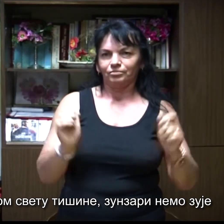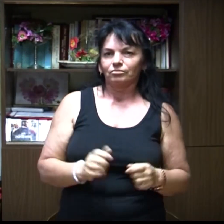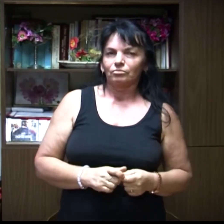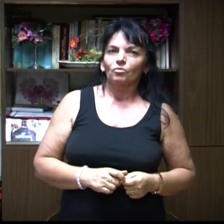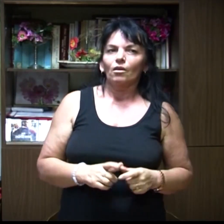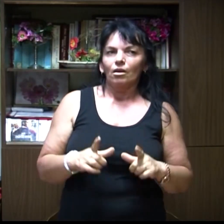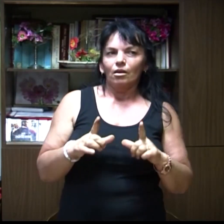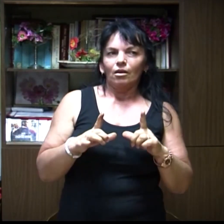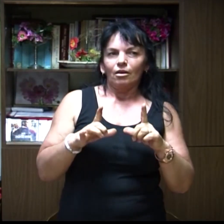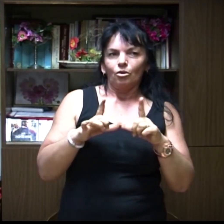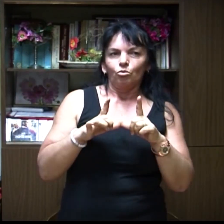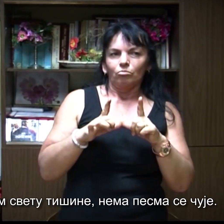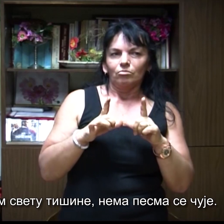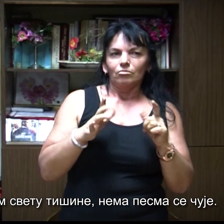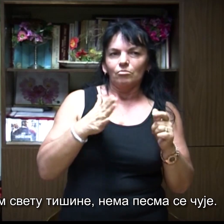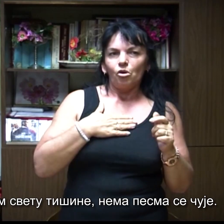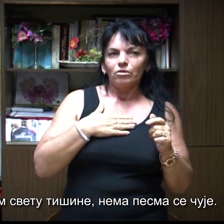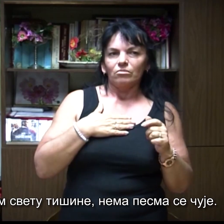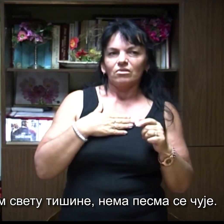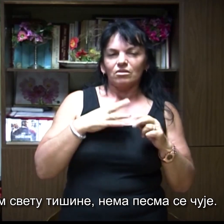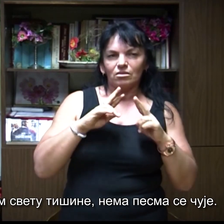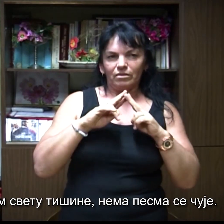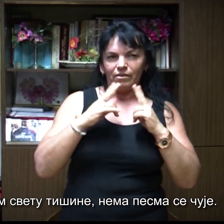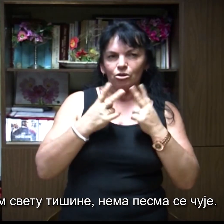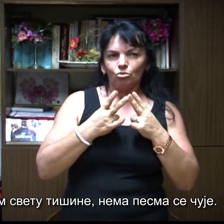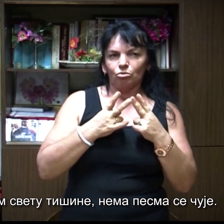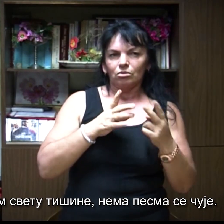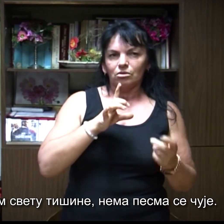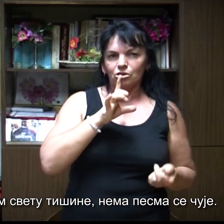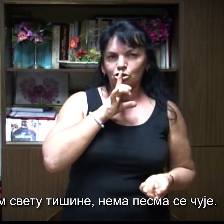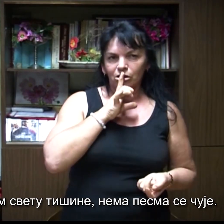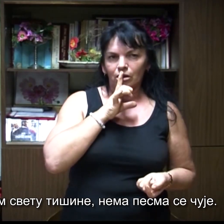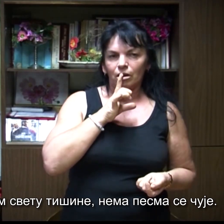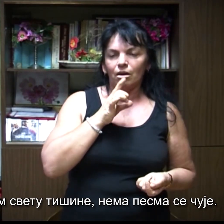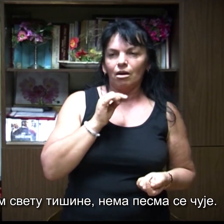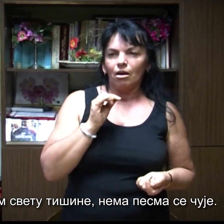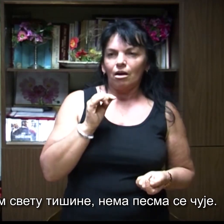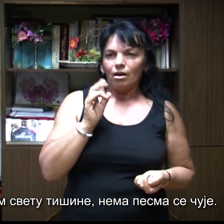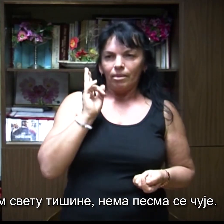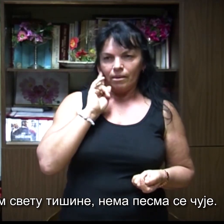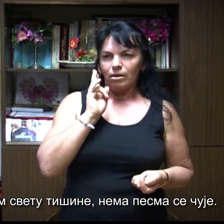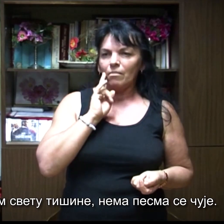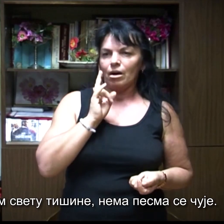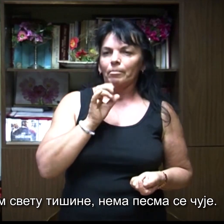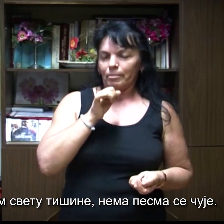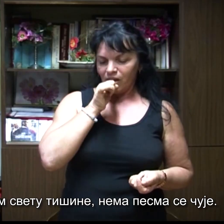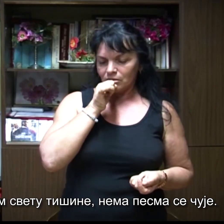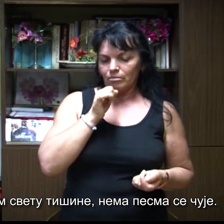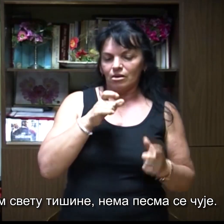u mojem svetu tišine, nema pesma